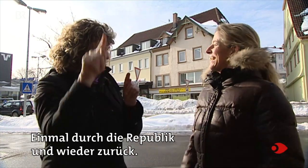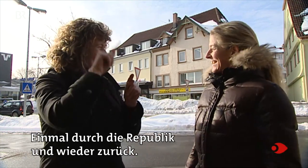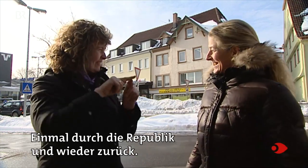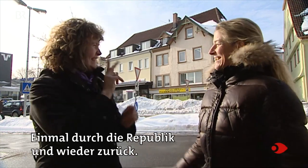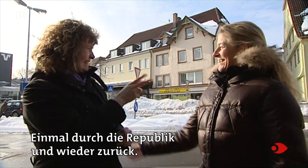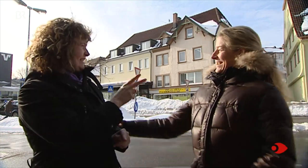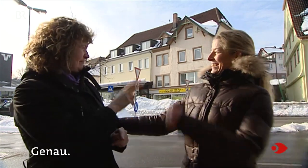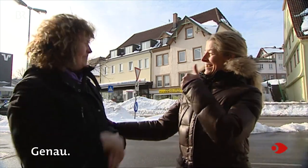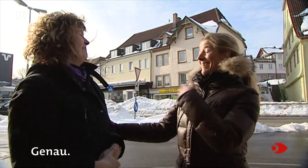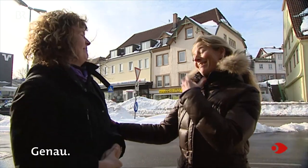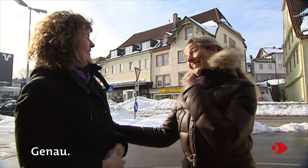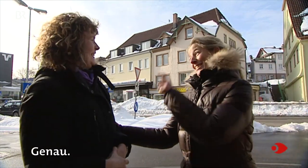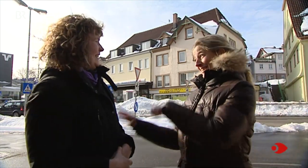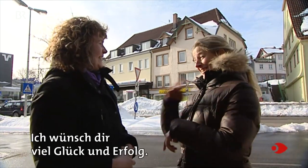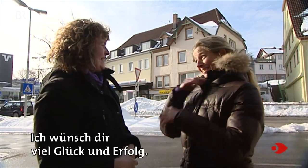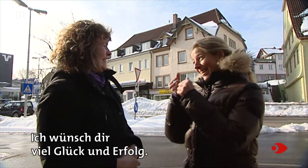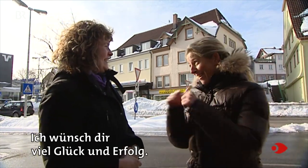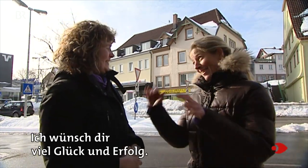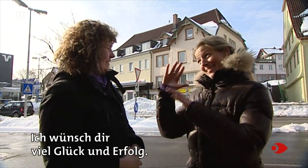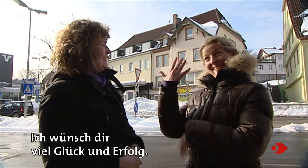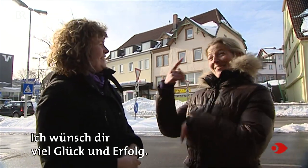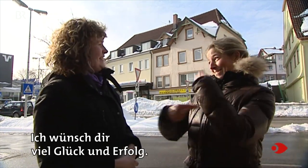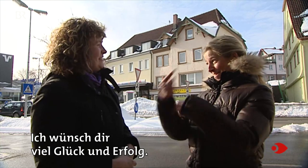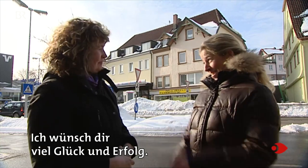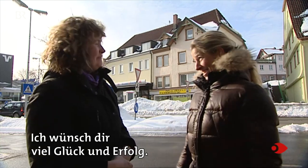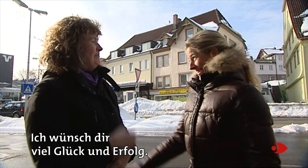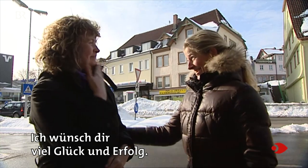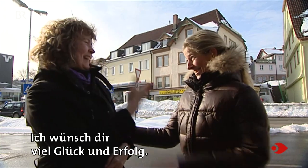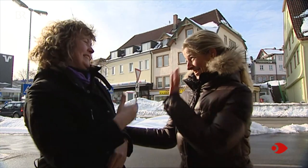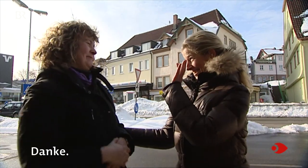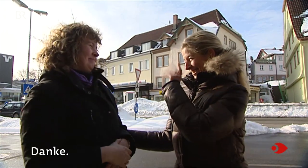und wieder zurück. Genau. Ich wünsche dir viel Glück und Erfolg. Danke.